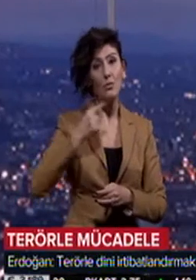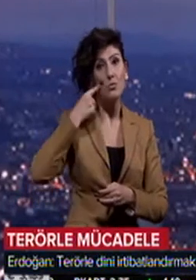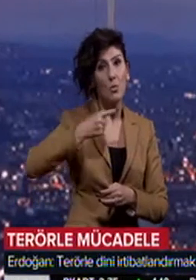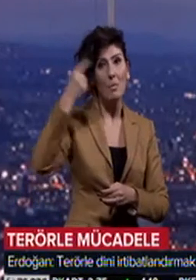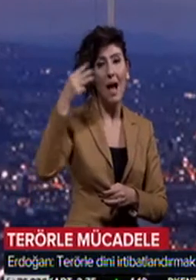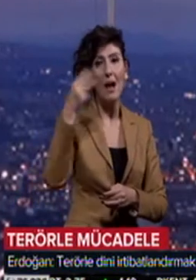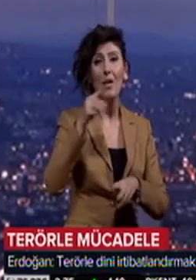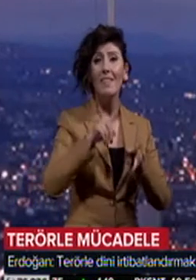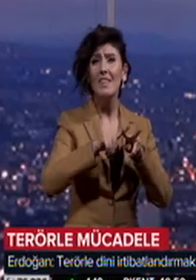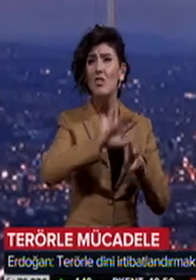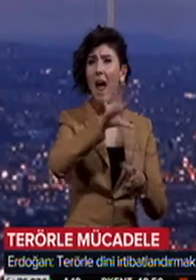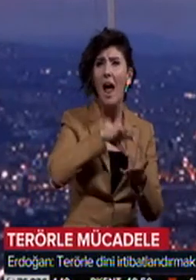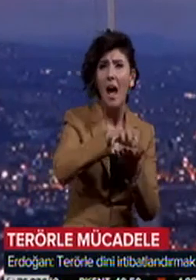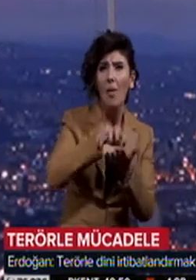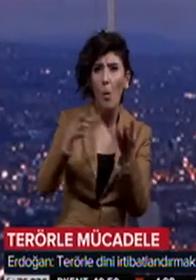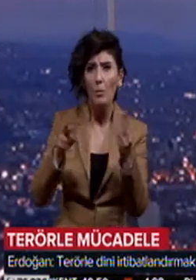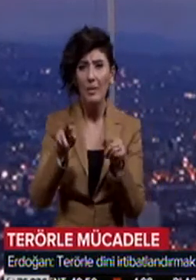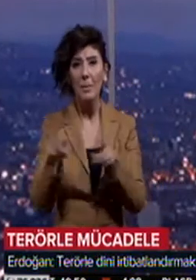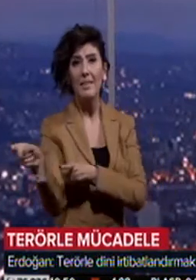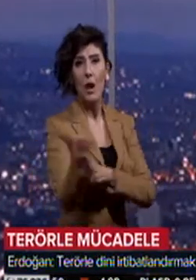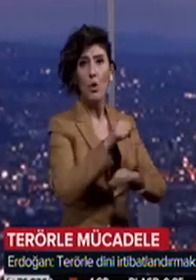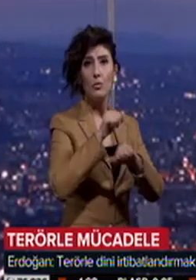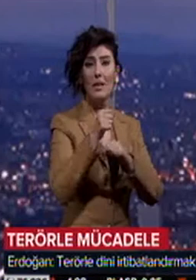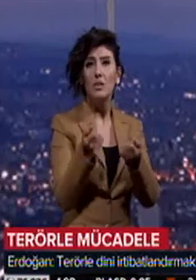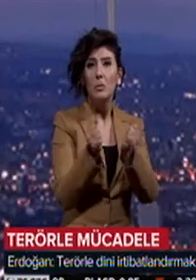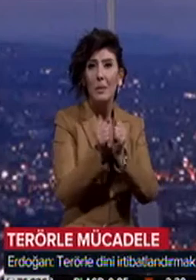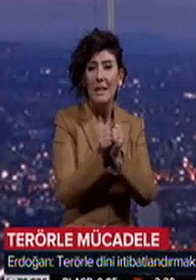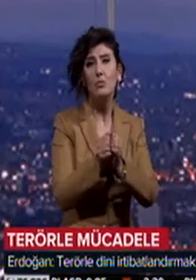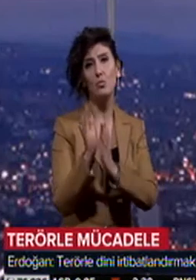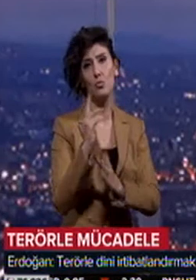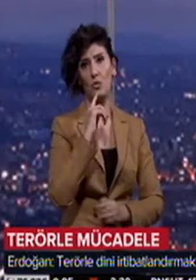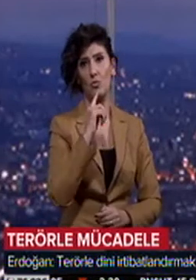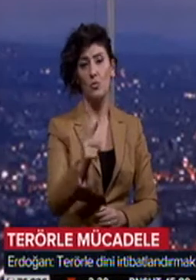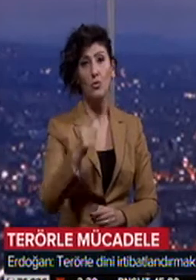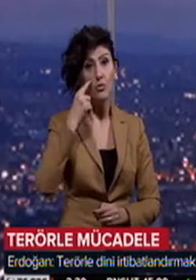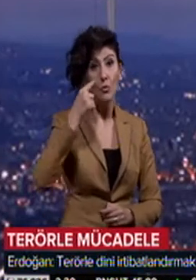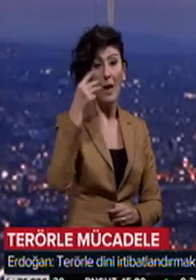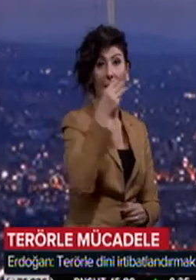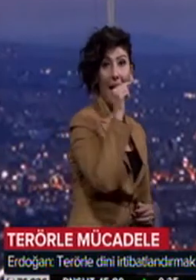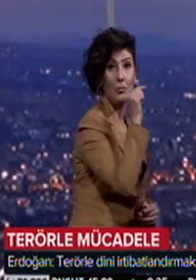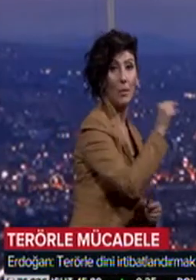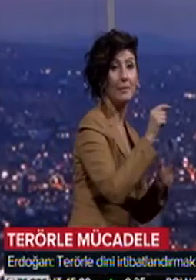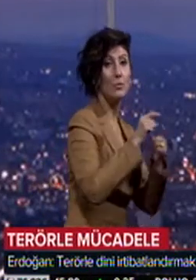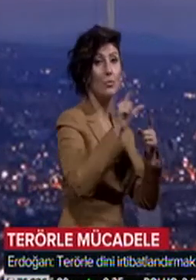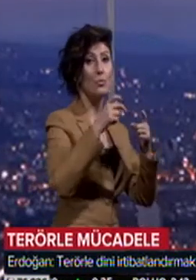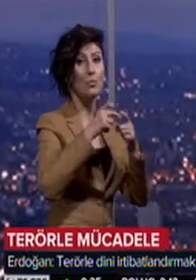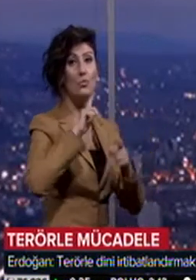alanda olduğu gibi terörle mücadelede de işbirliğinin süreceğini söyledi. Cumhurbaşkanı Erdoğan, sur çağrısı yapan